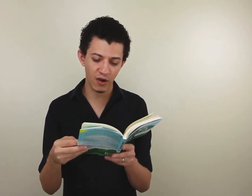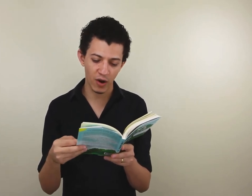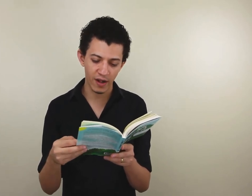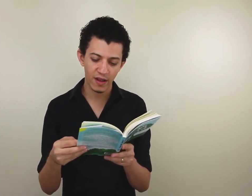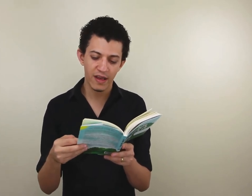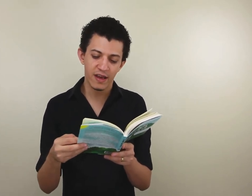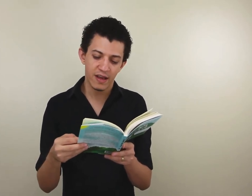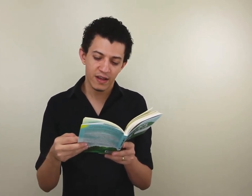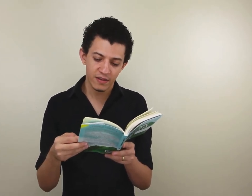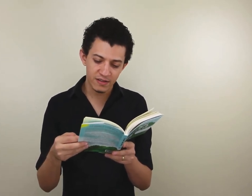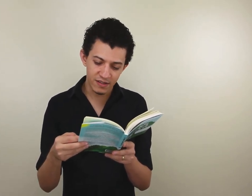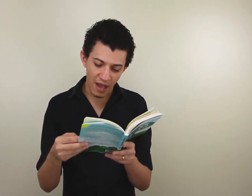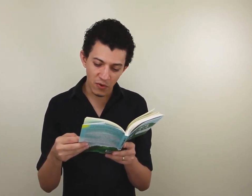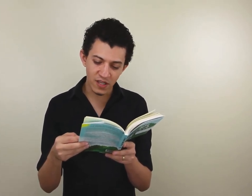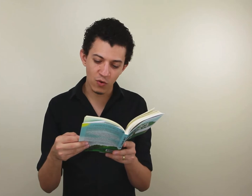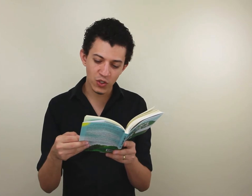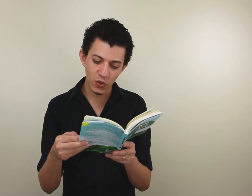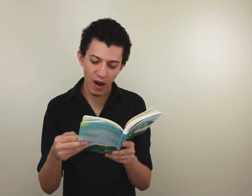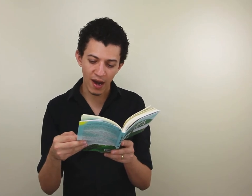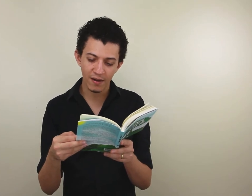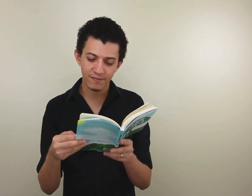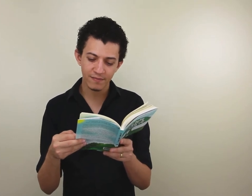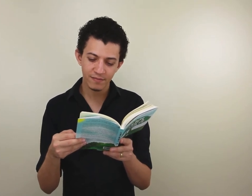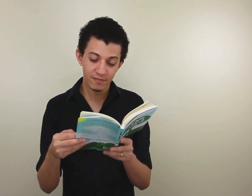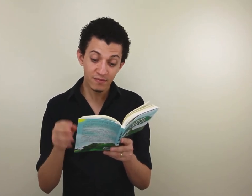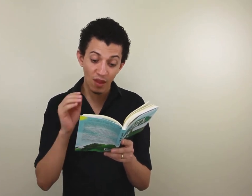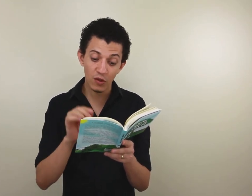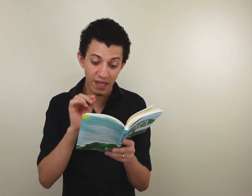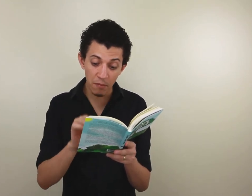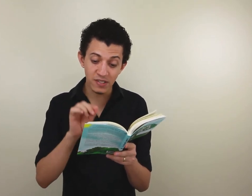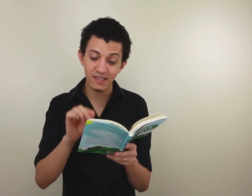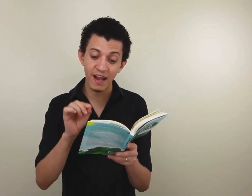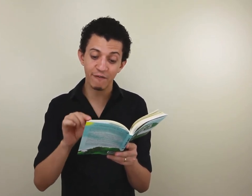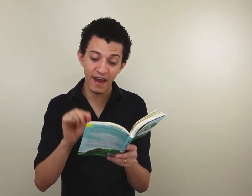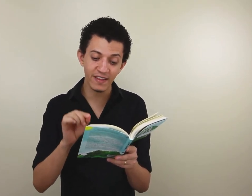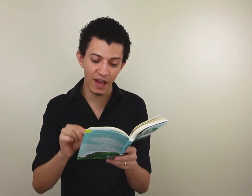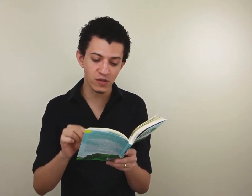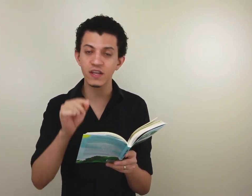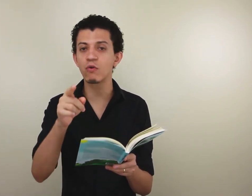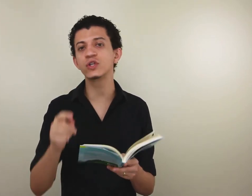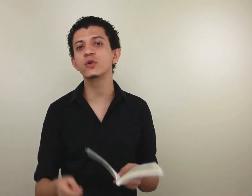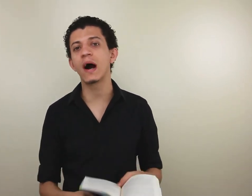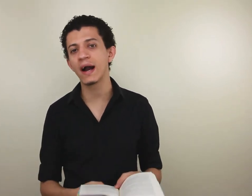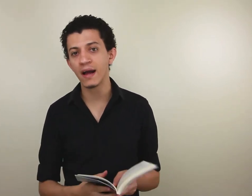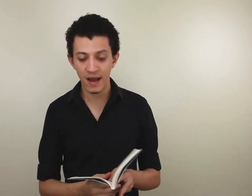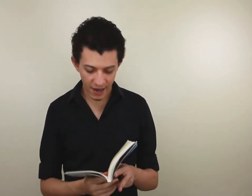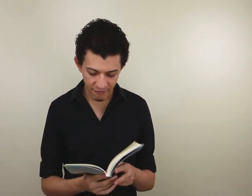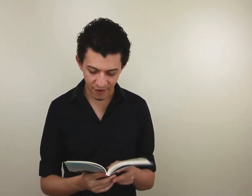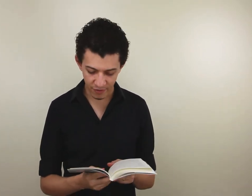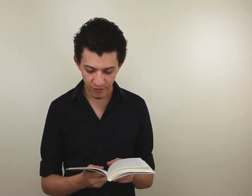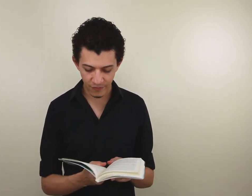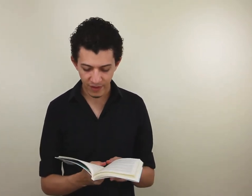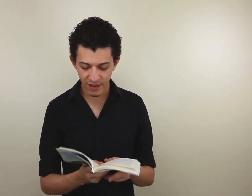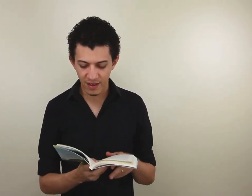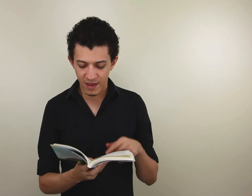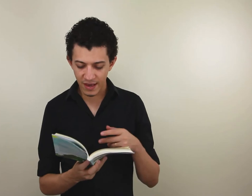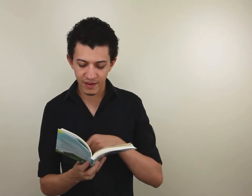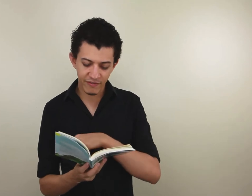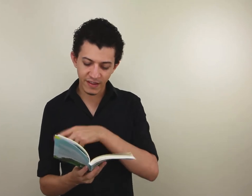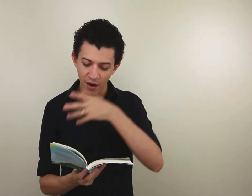agora. Temos que continuar. Temos que ter fé em Deus e continuar cavando. E aqui, então,